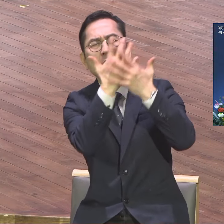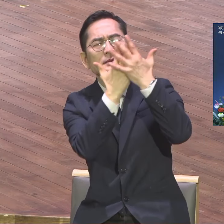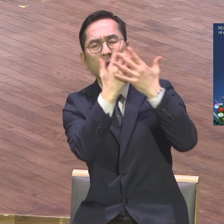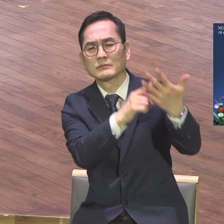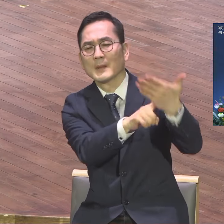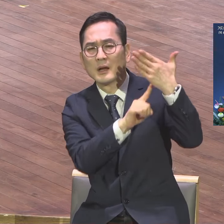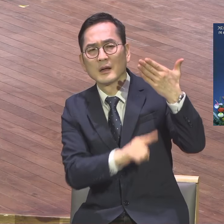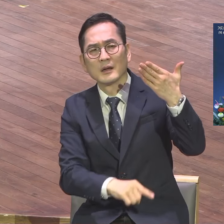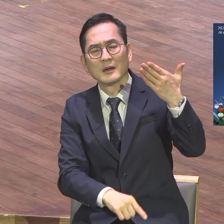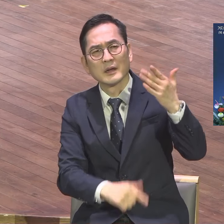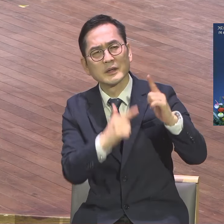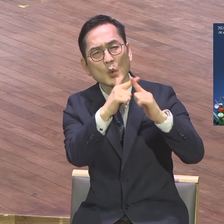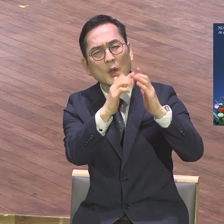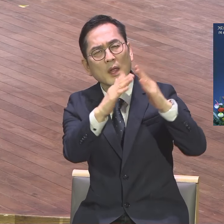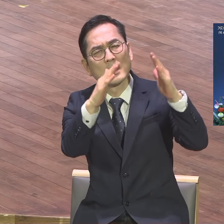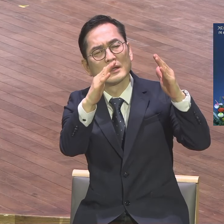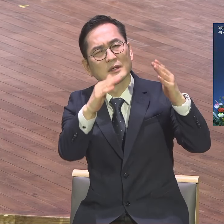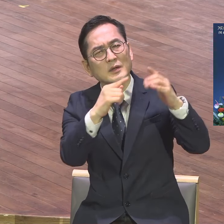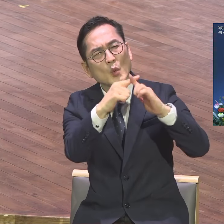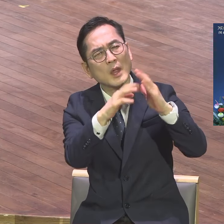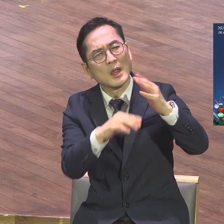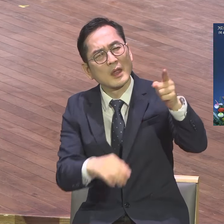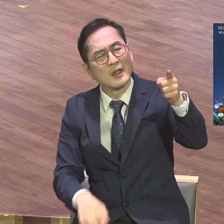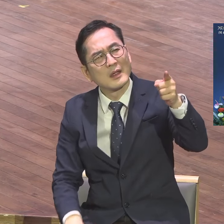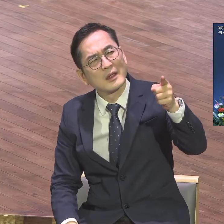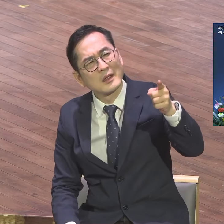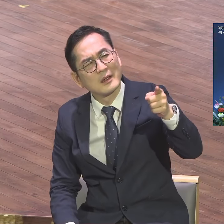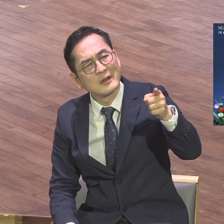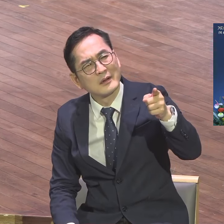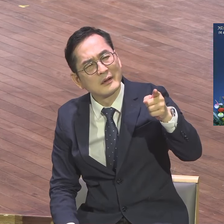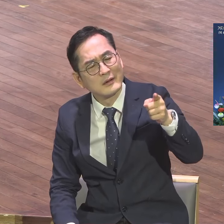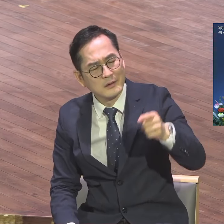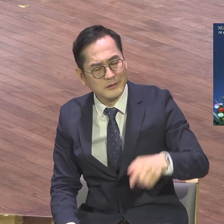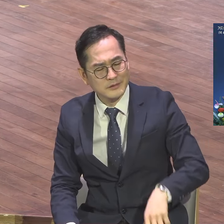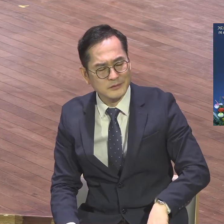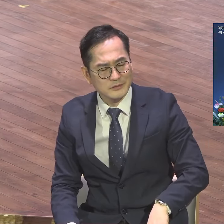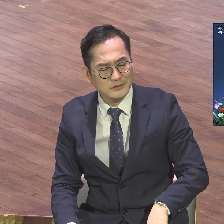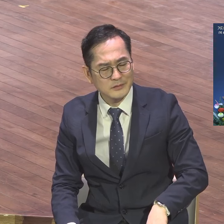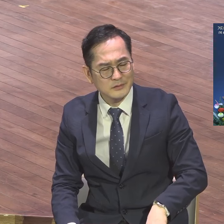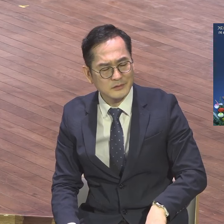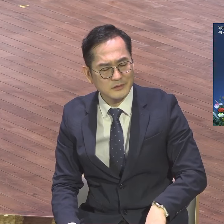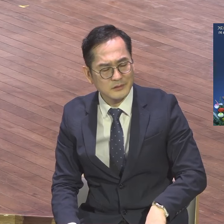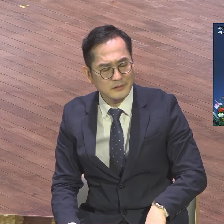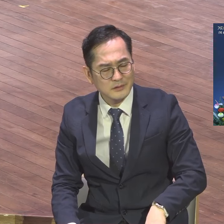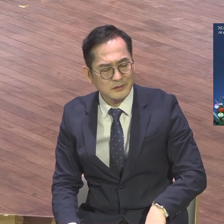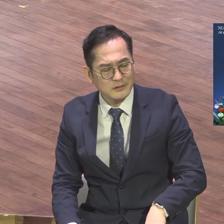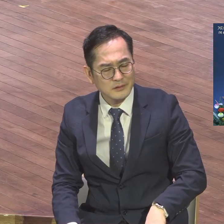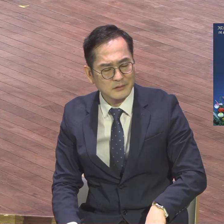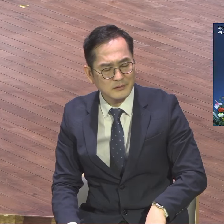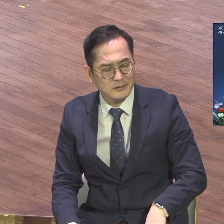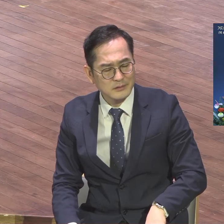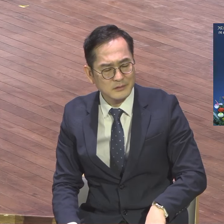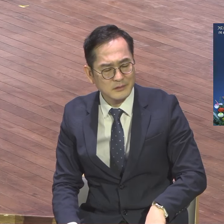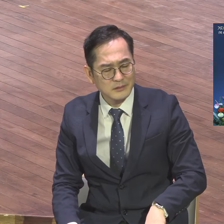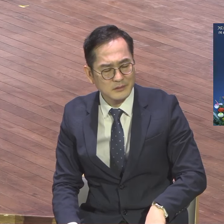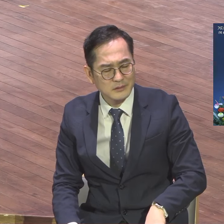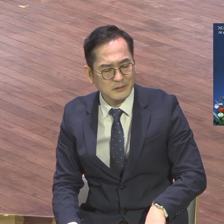그 전에 하나님이 교회 다니는 사람이 예수 안 믿는데 그러더라고요. 그게 무슨